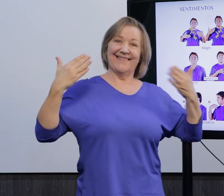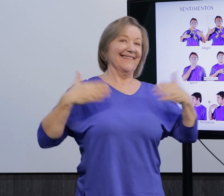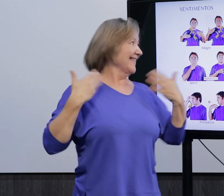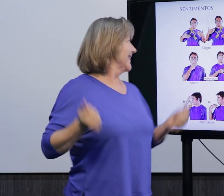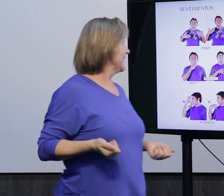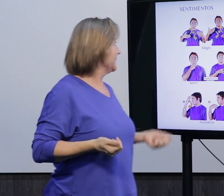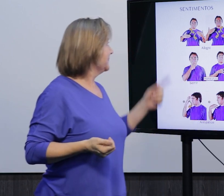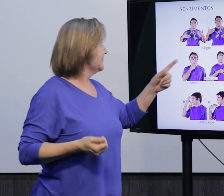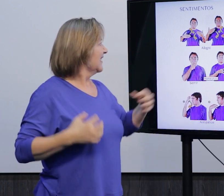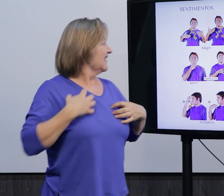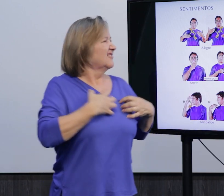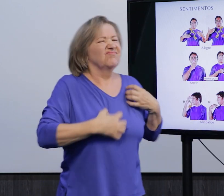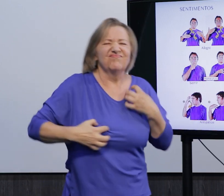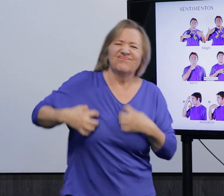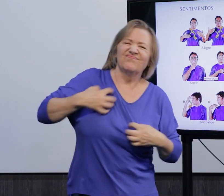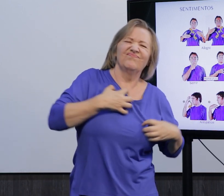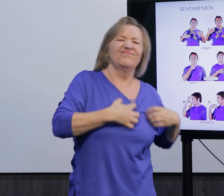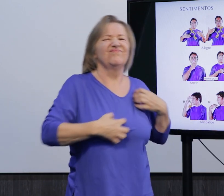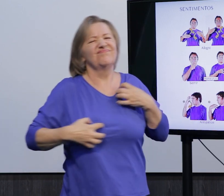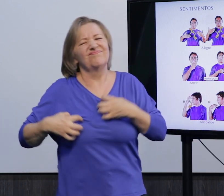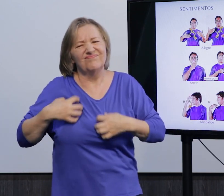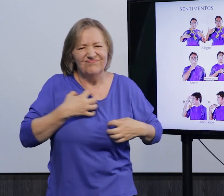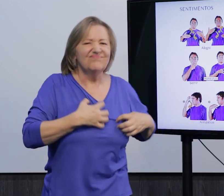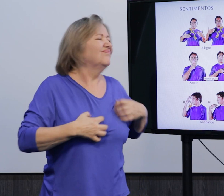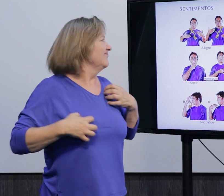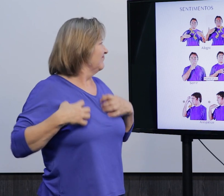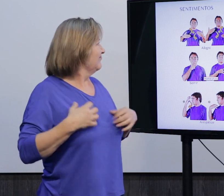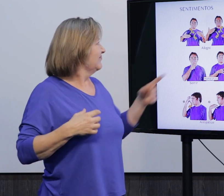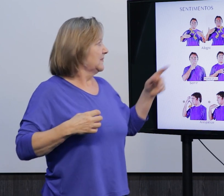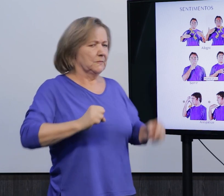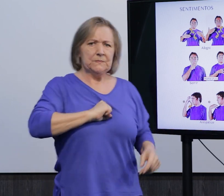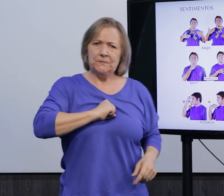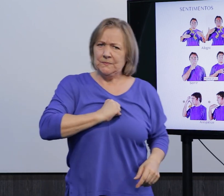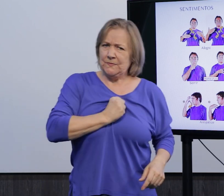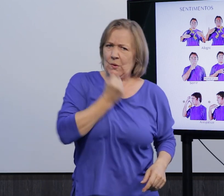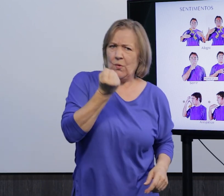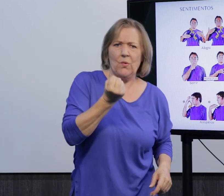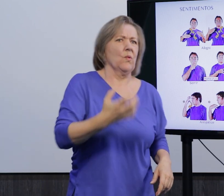assim, ó, alegre, alegre. Né, angustiado, ódio,